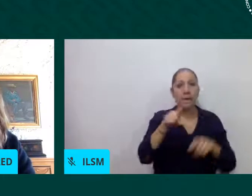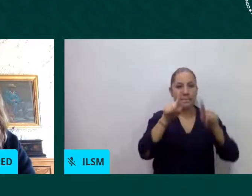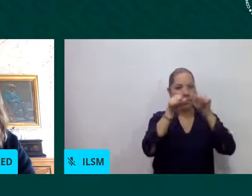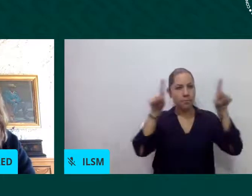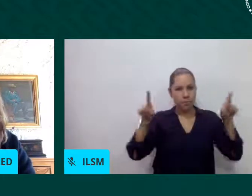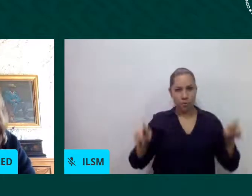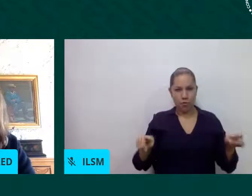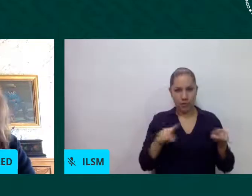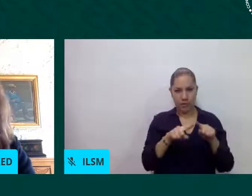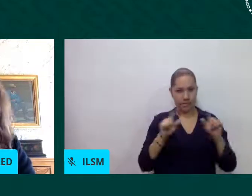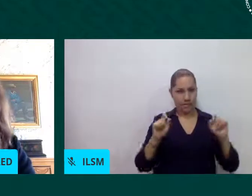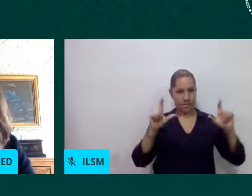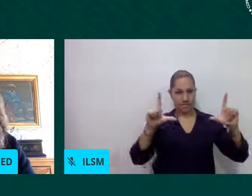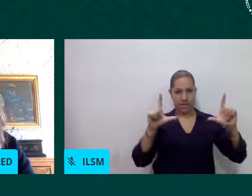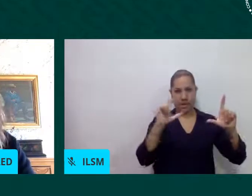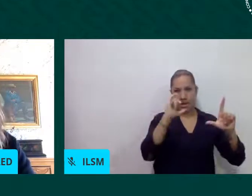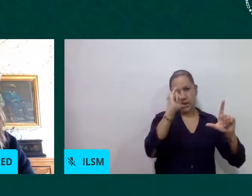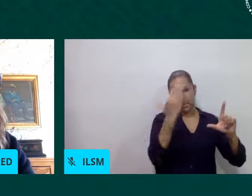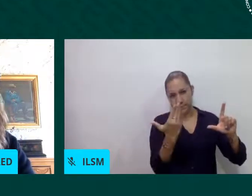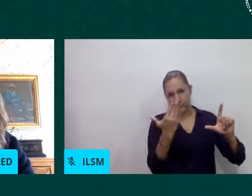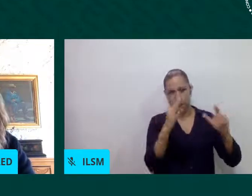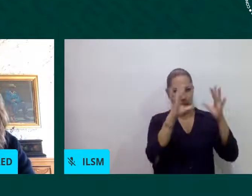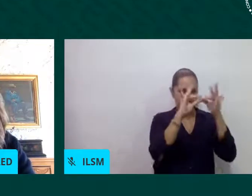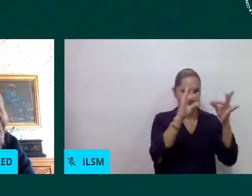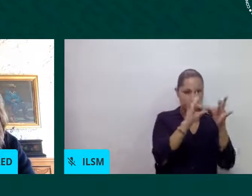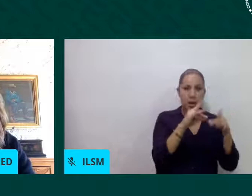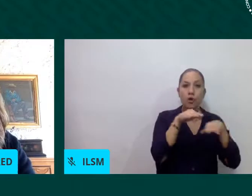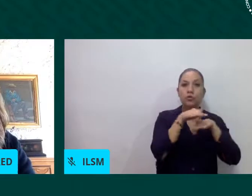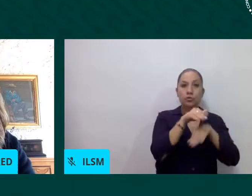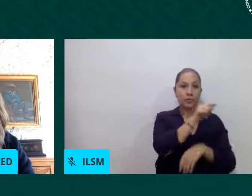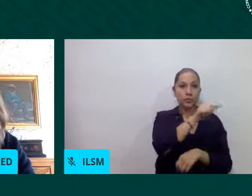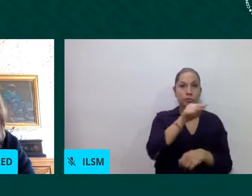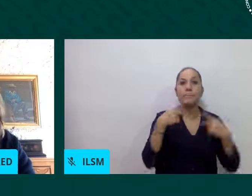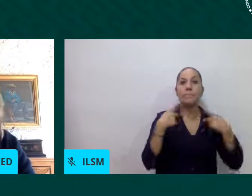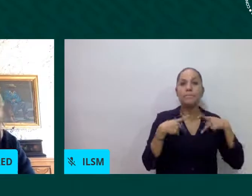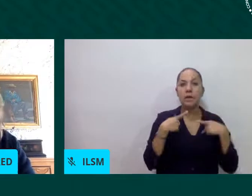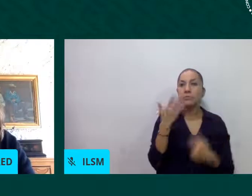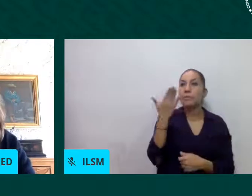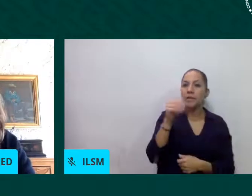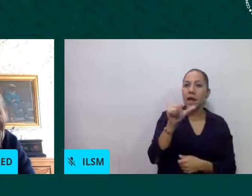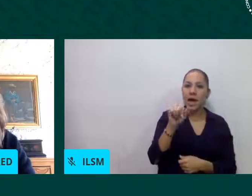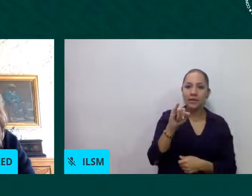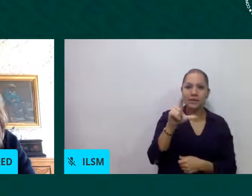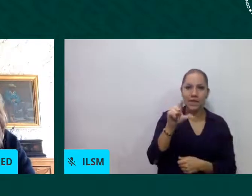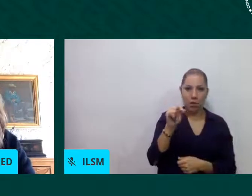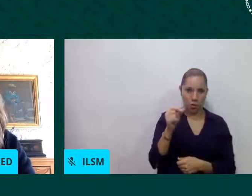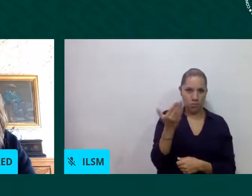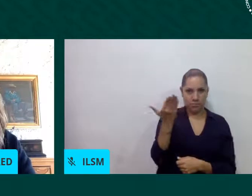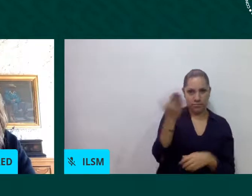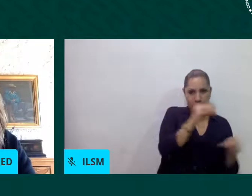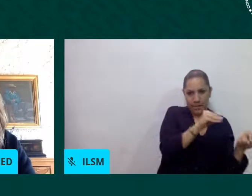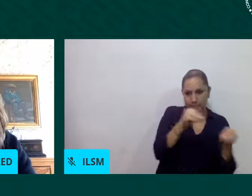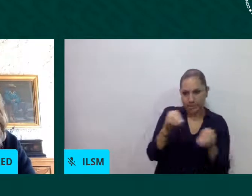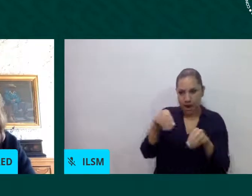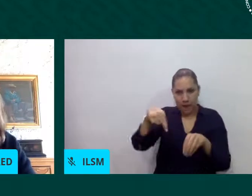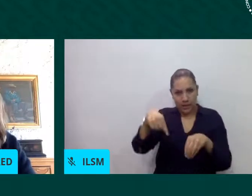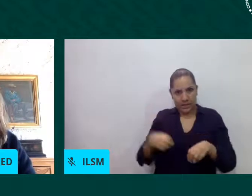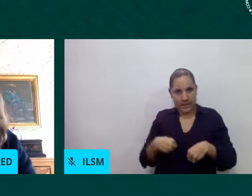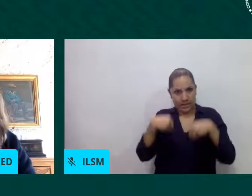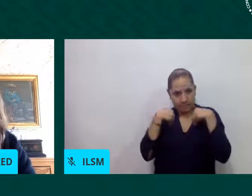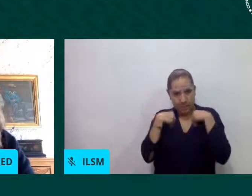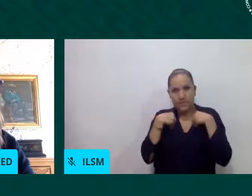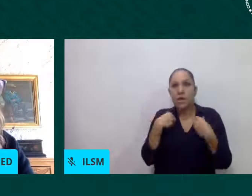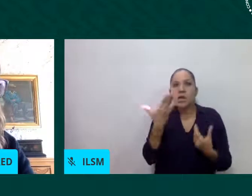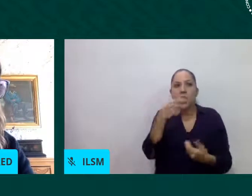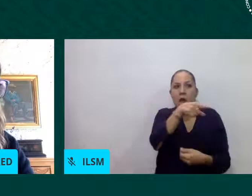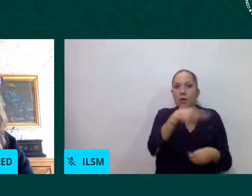grupo la legislación en la materia su acceso a derechos y la discriminación que viven de manera cotidiana desafortunadamente como